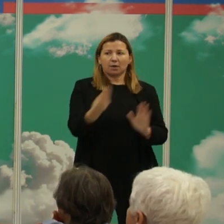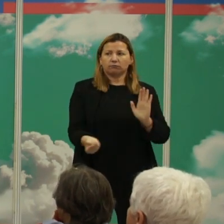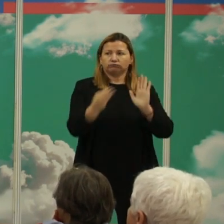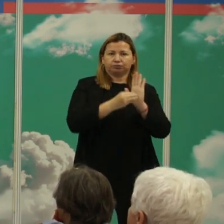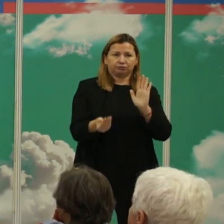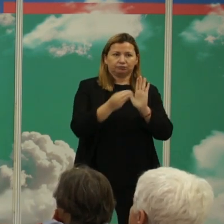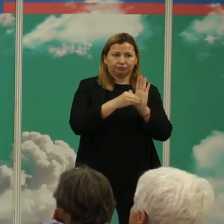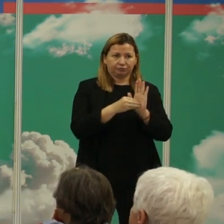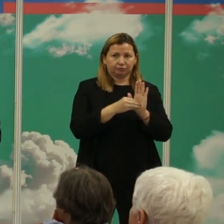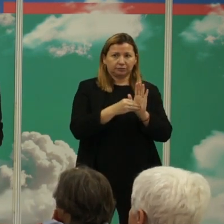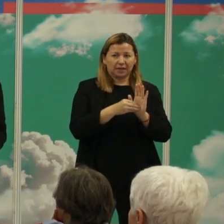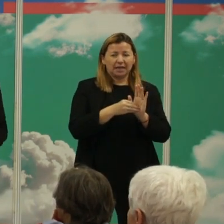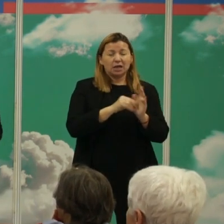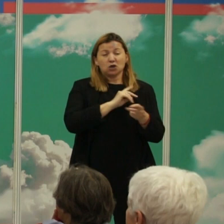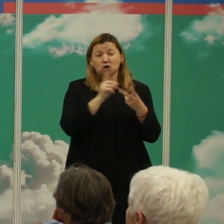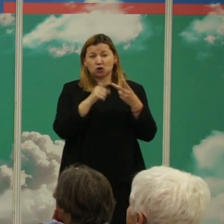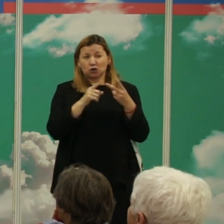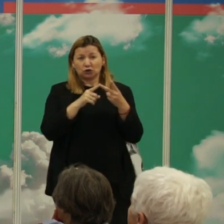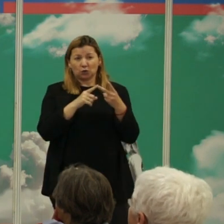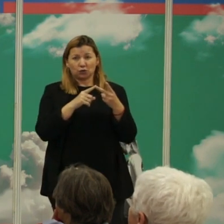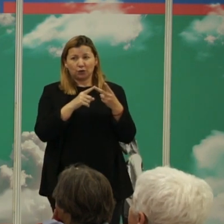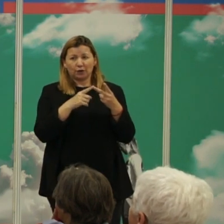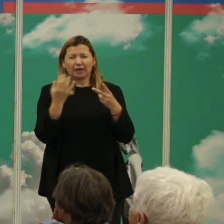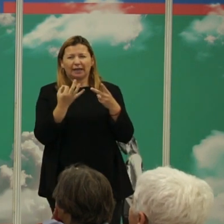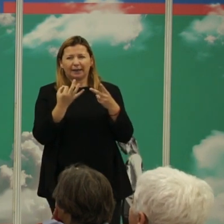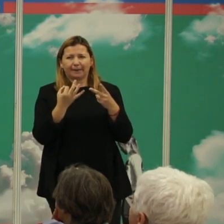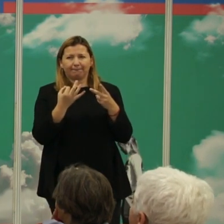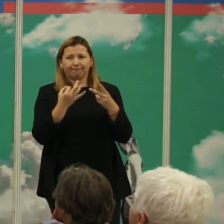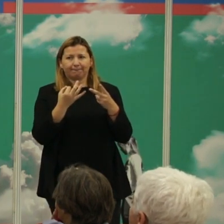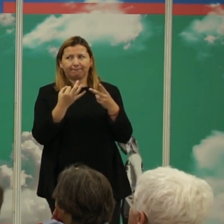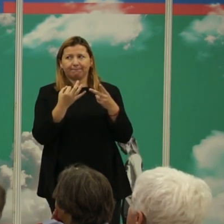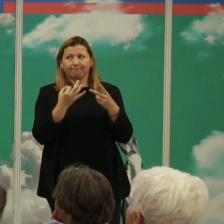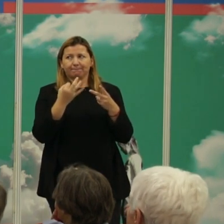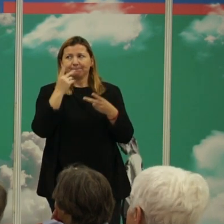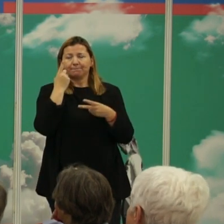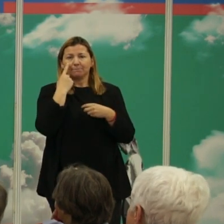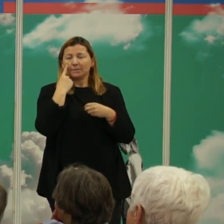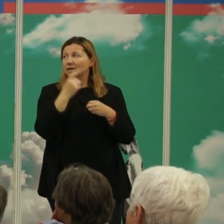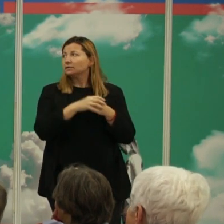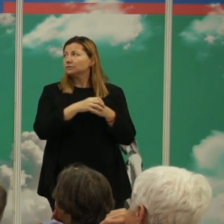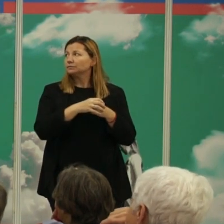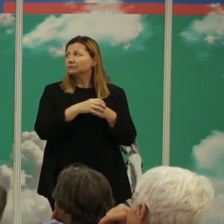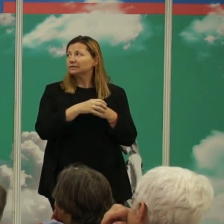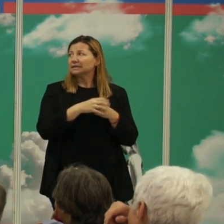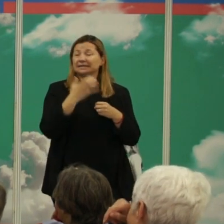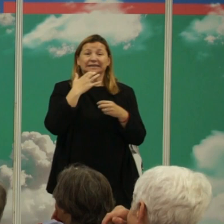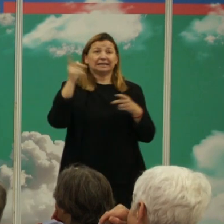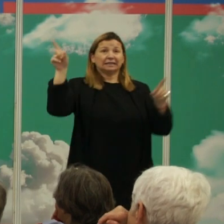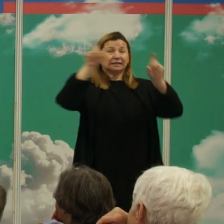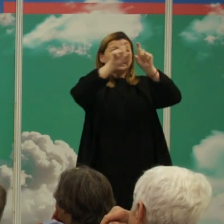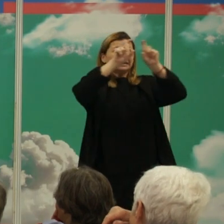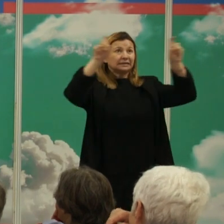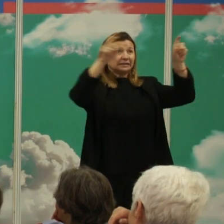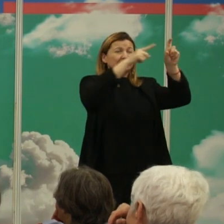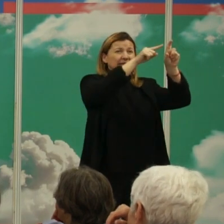es el aspecto fundamental de este primer paso es ver si esta relación que hay entre cada